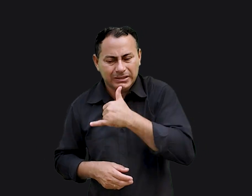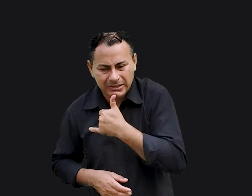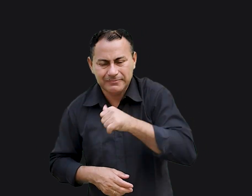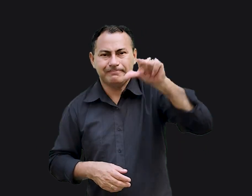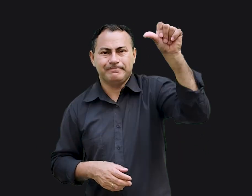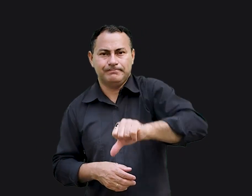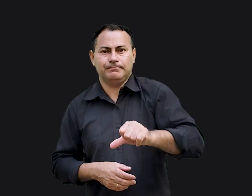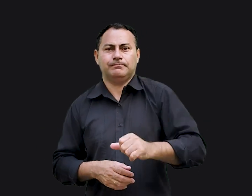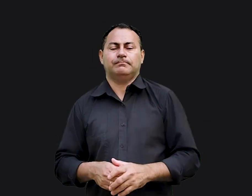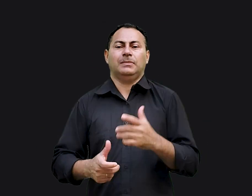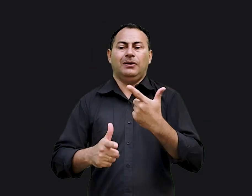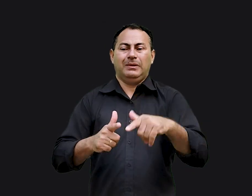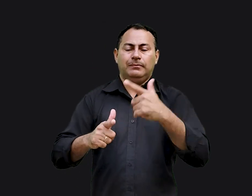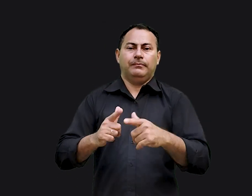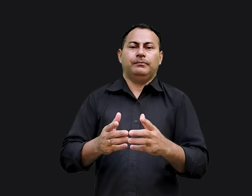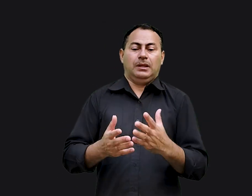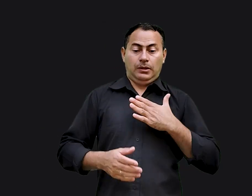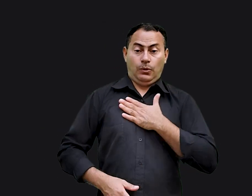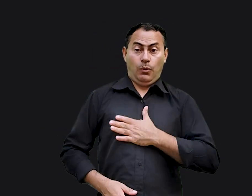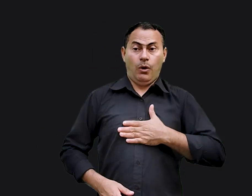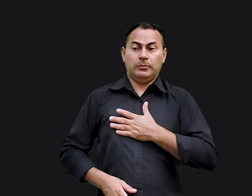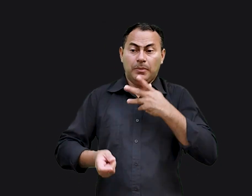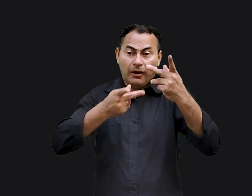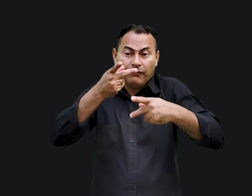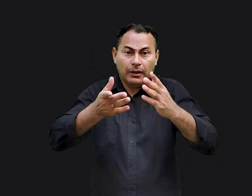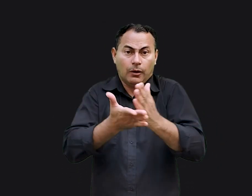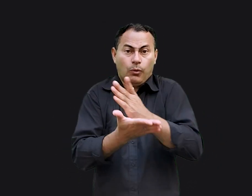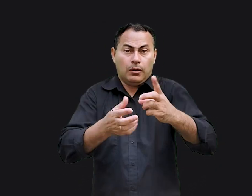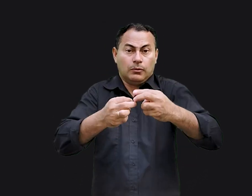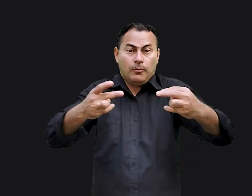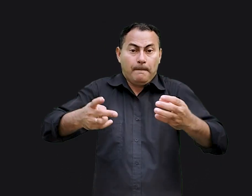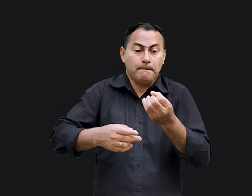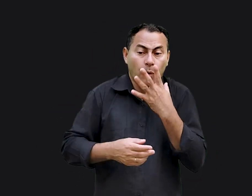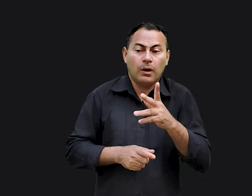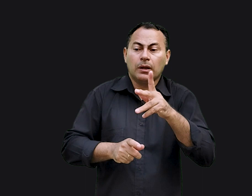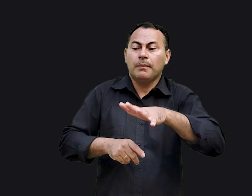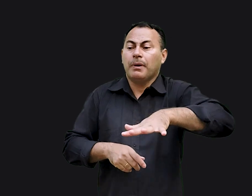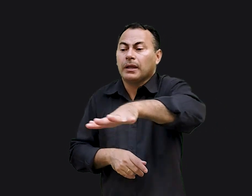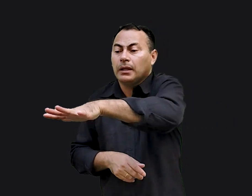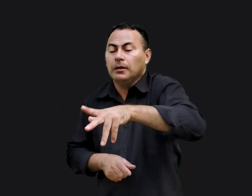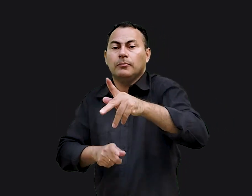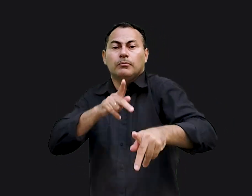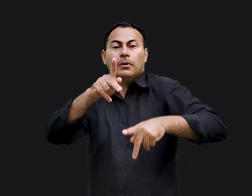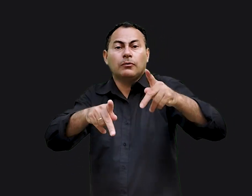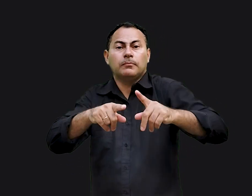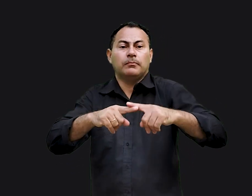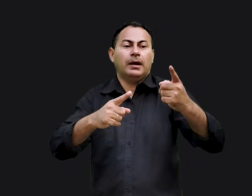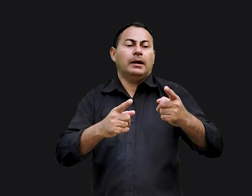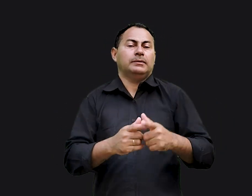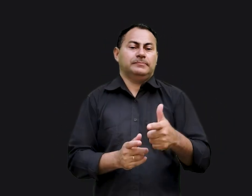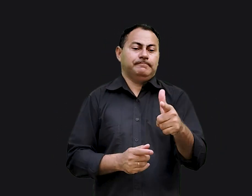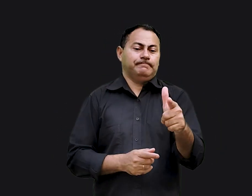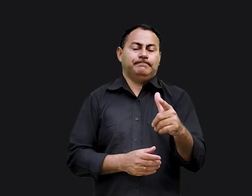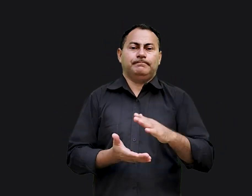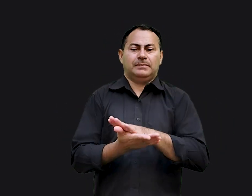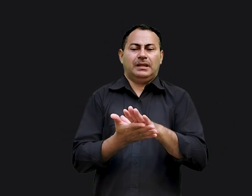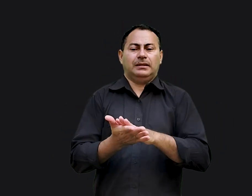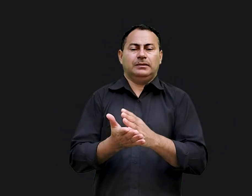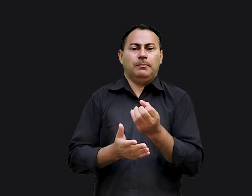sobre calamidade, desastre e tragédia e que gostaria de falar alguma coisa boa para aquele povo. Mas ele não tinha